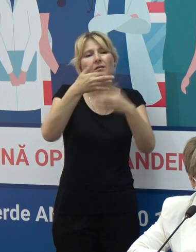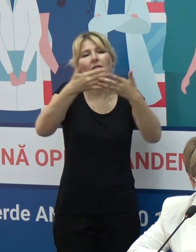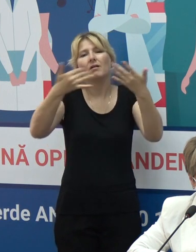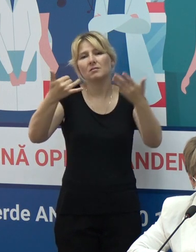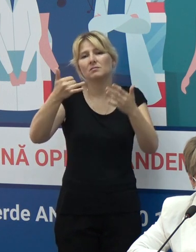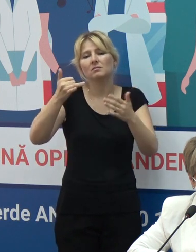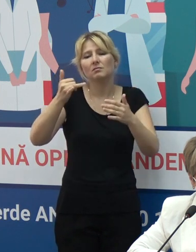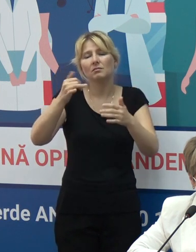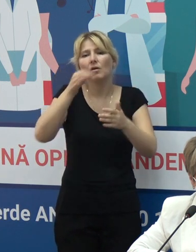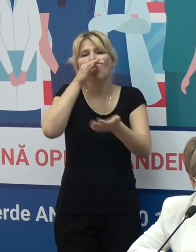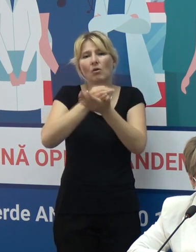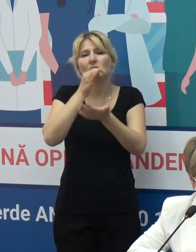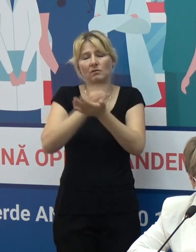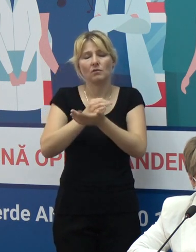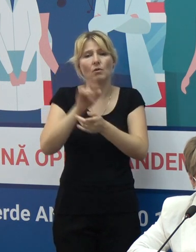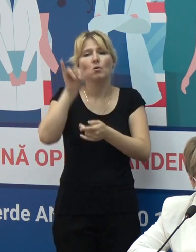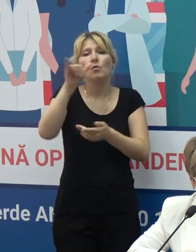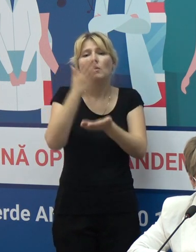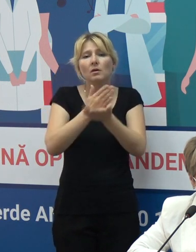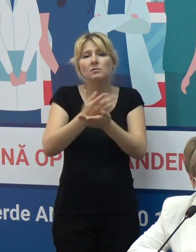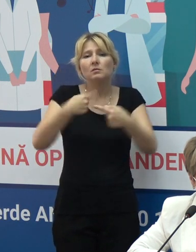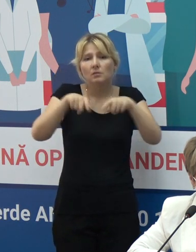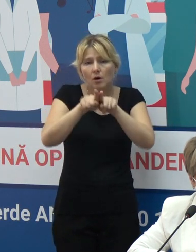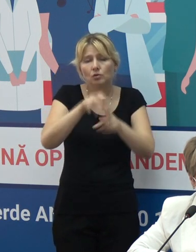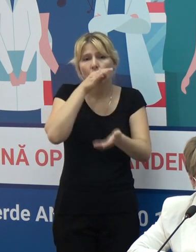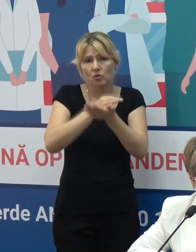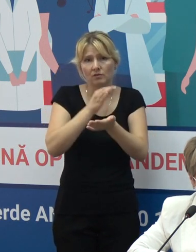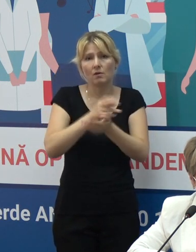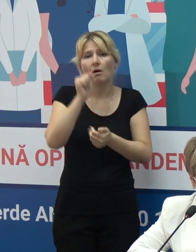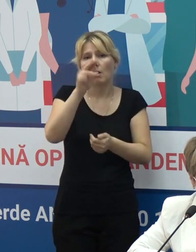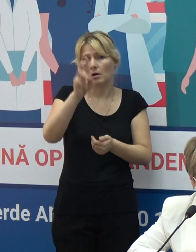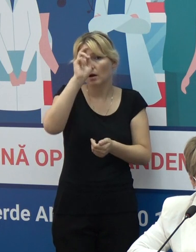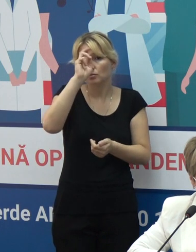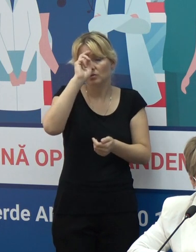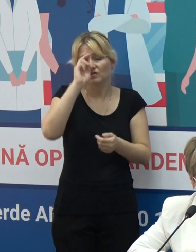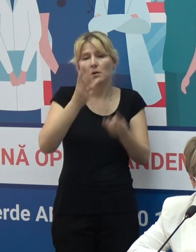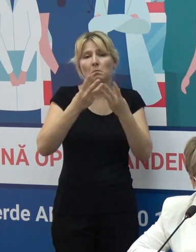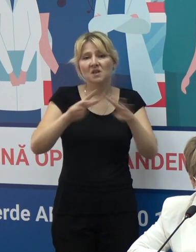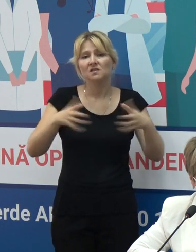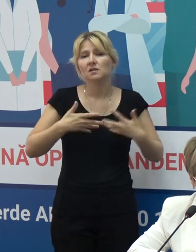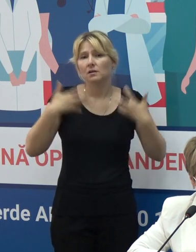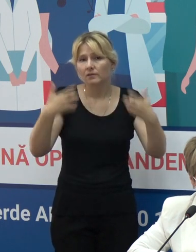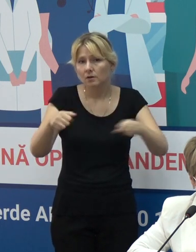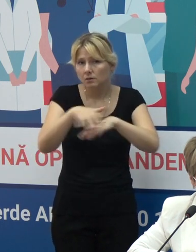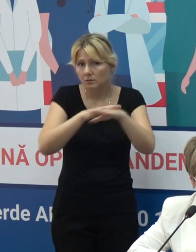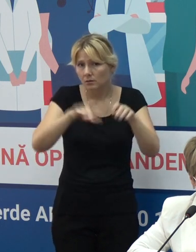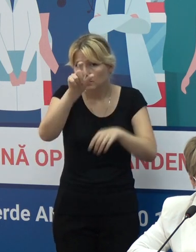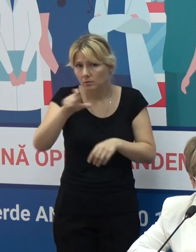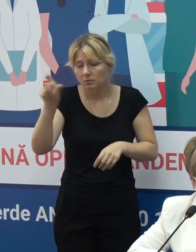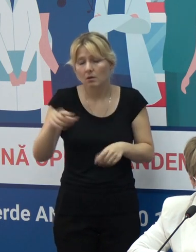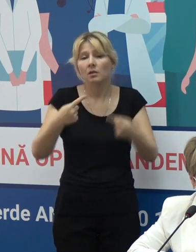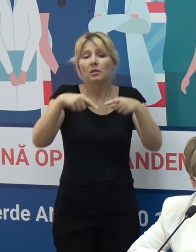au absolut aceeași responsabilitate ca și Ministerul Sănătății în asigurarea